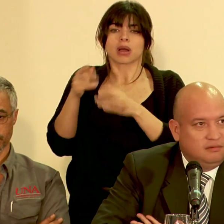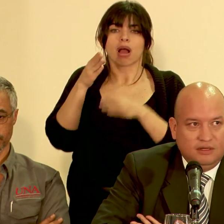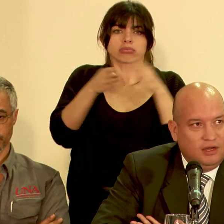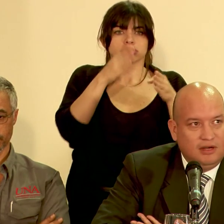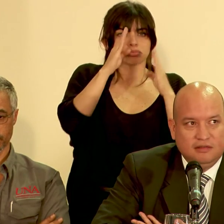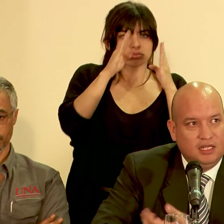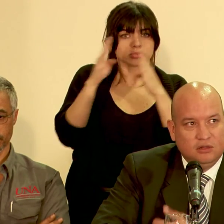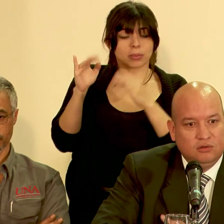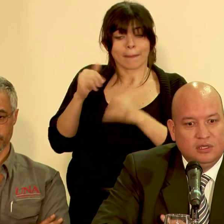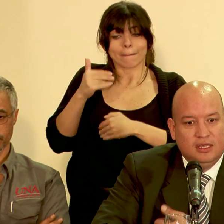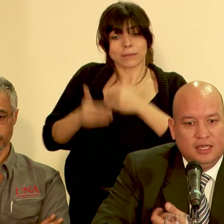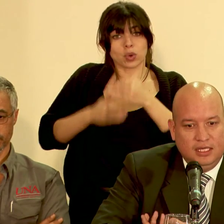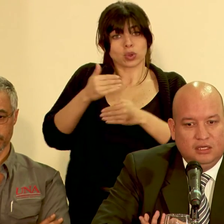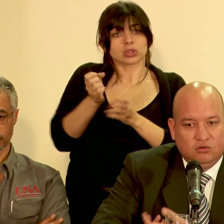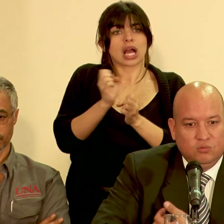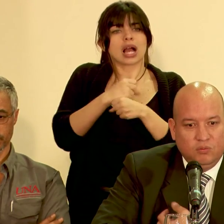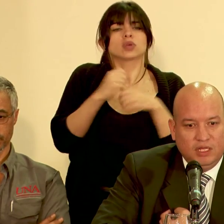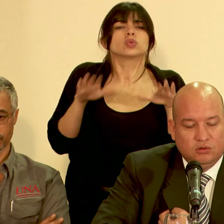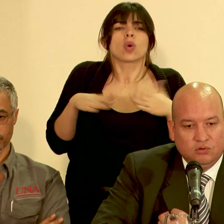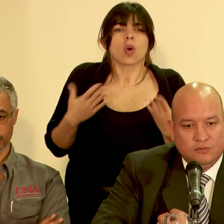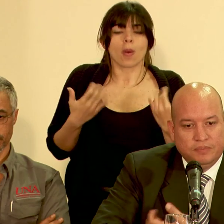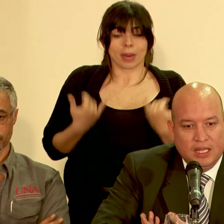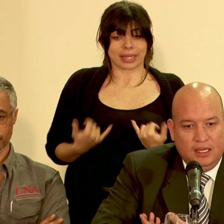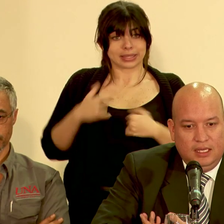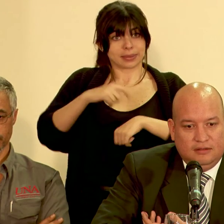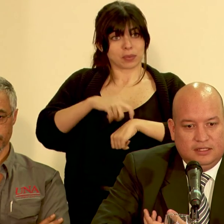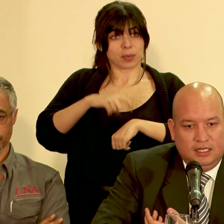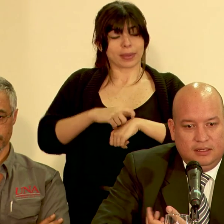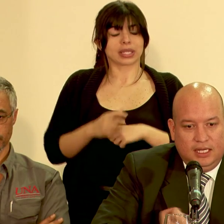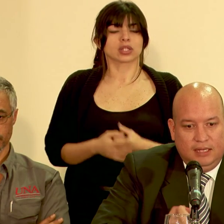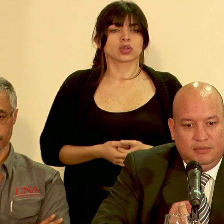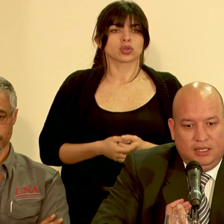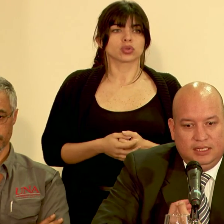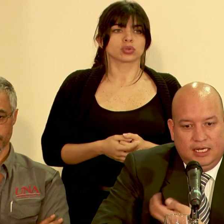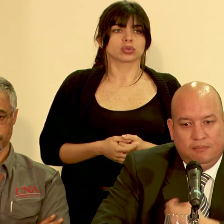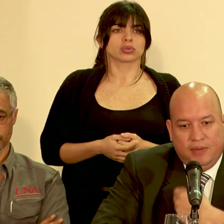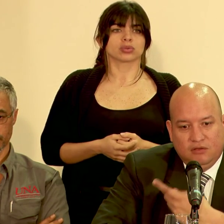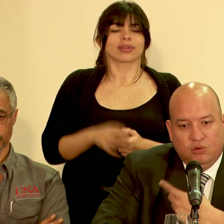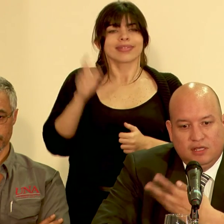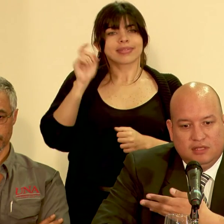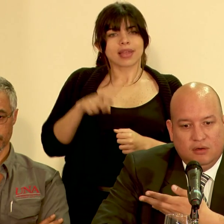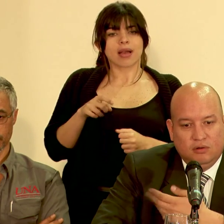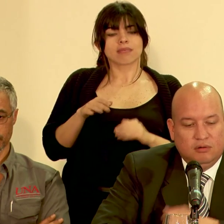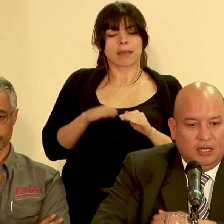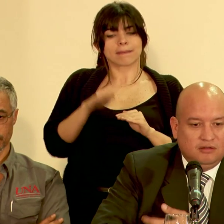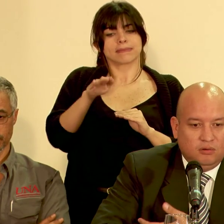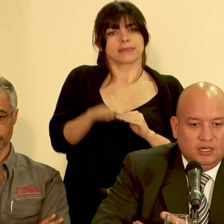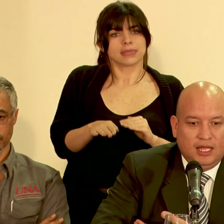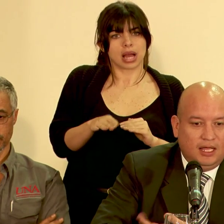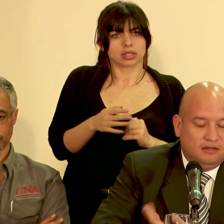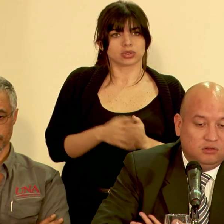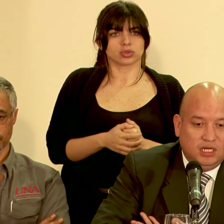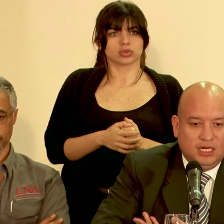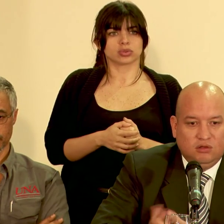se va realizando y en estos momentos dar el paso hacia un decreto de